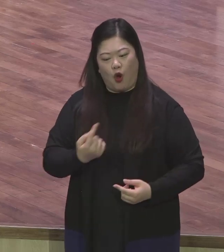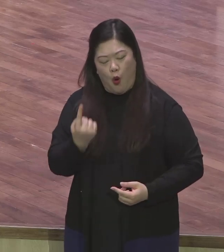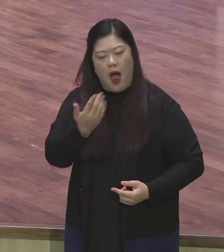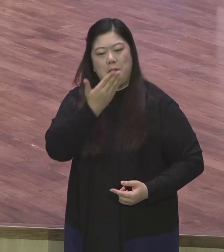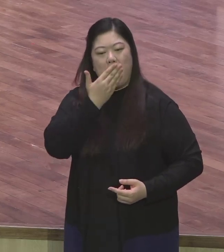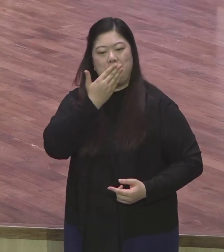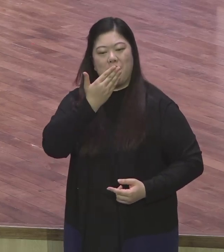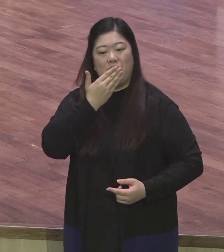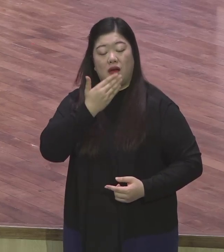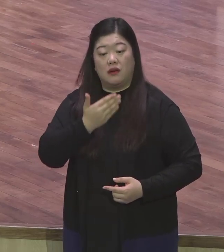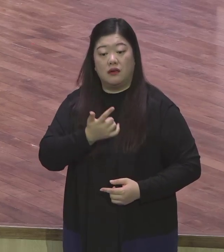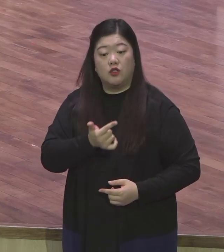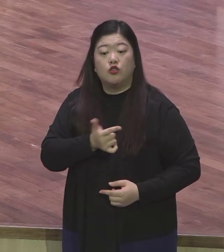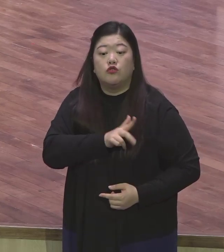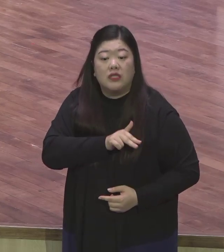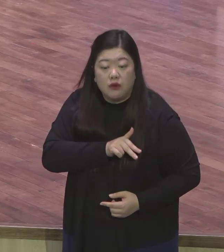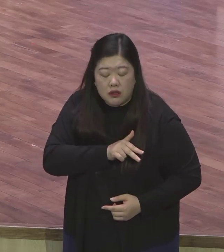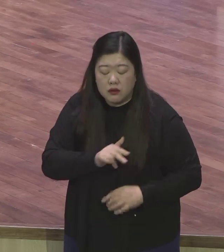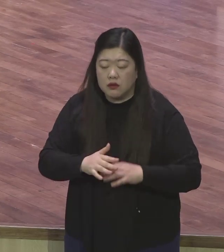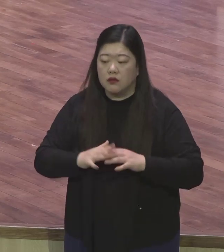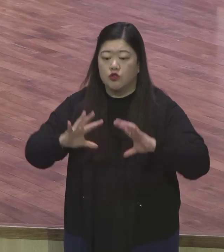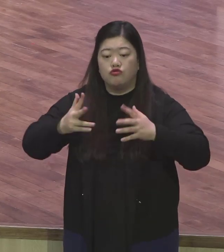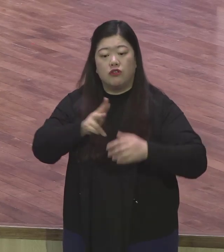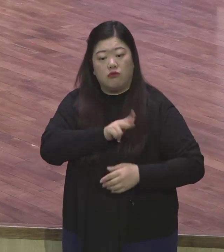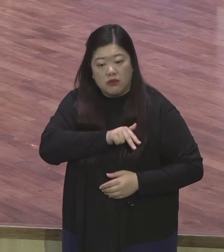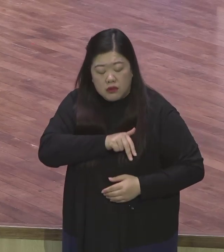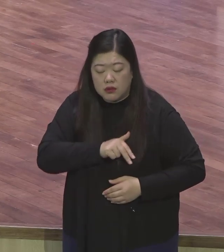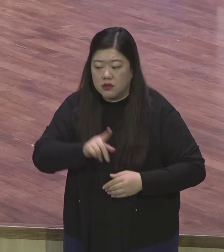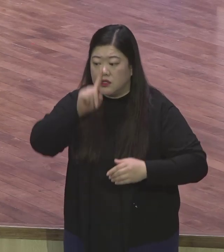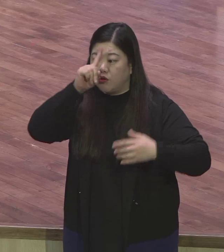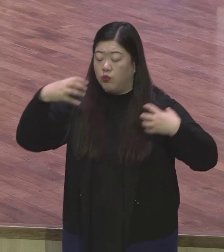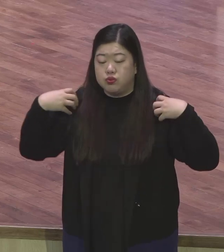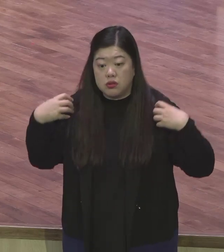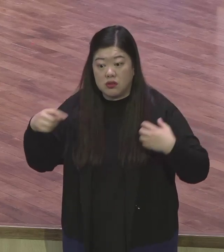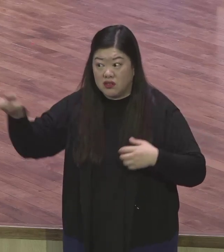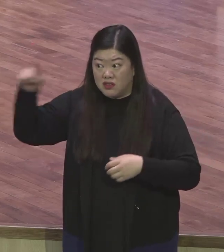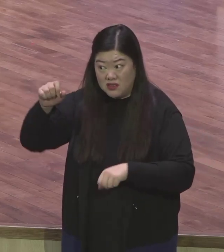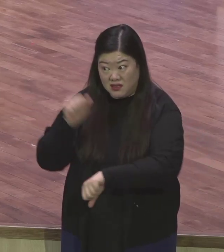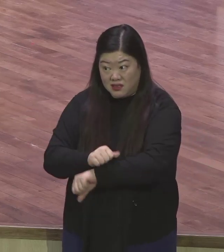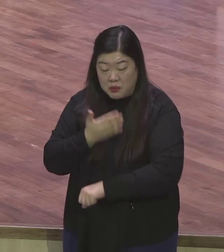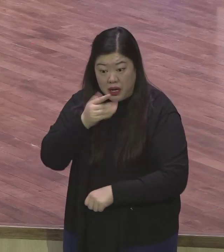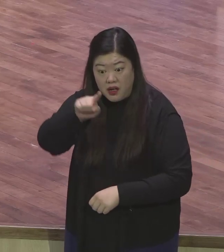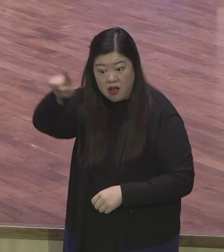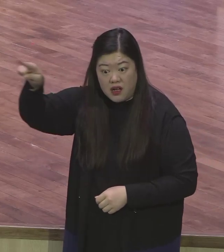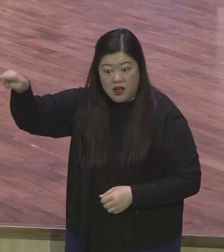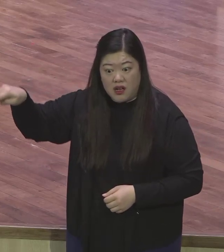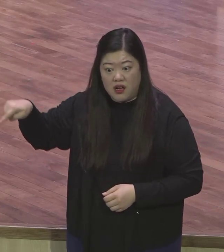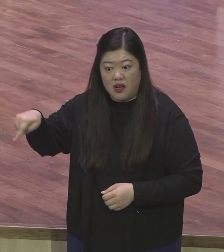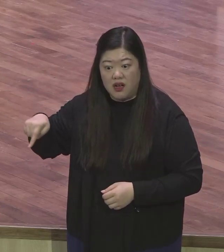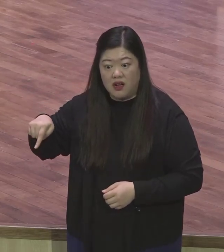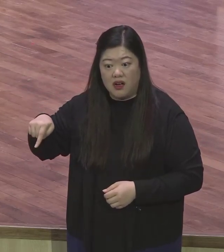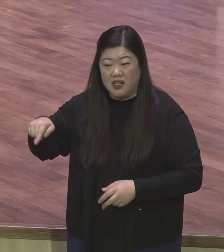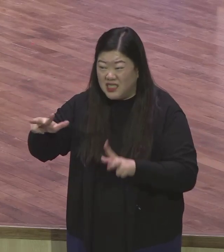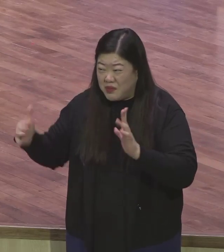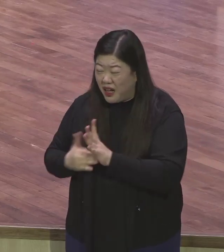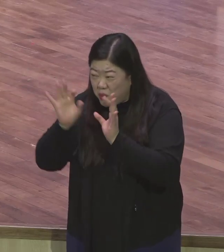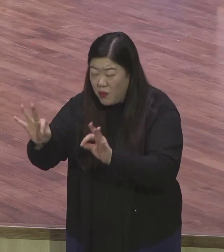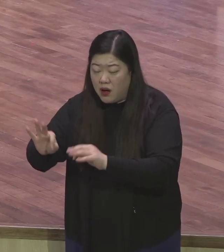있어요? 행복한 사람 있어요? 나만 내 생각이 맞고 내 주장이 맞고 내 판단이 맞다